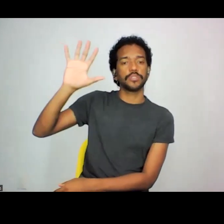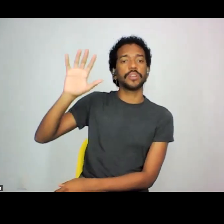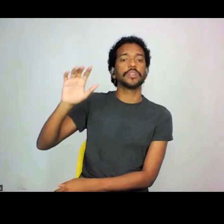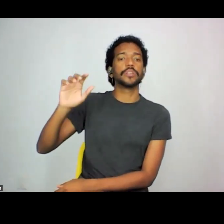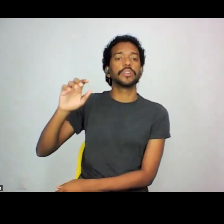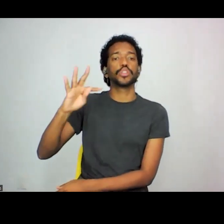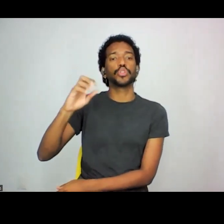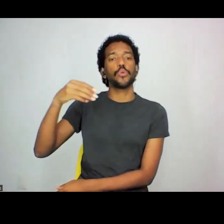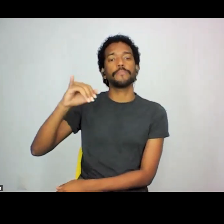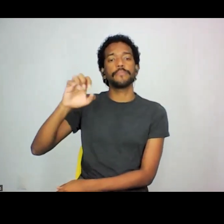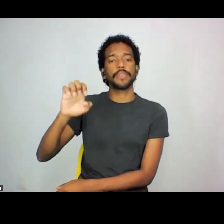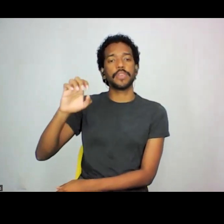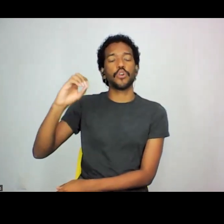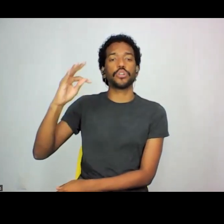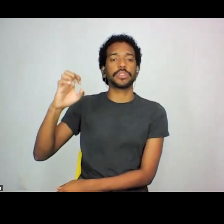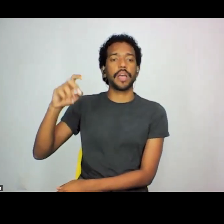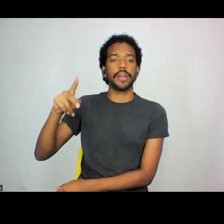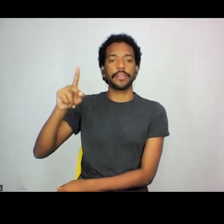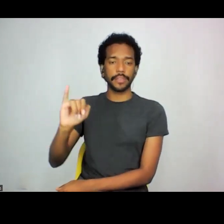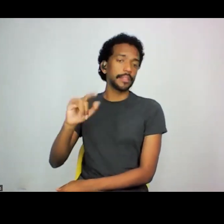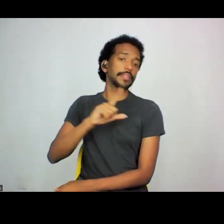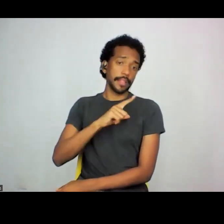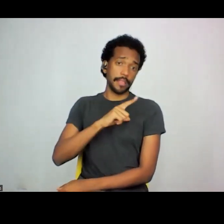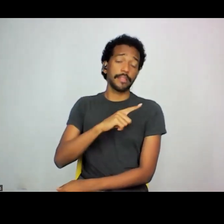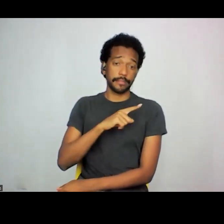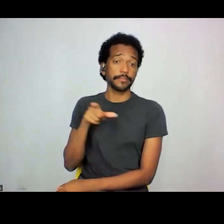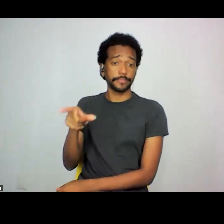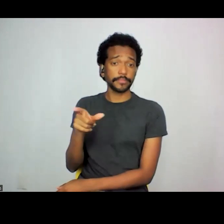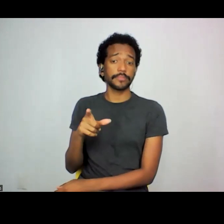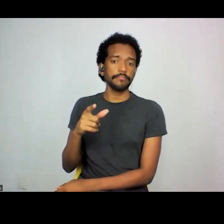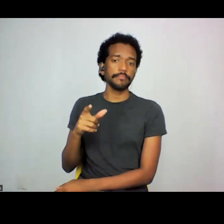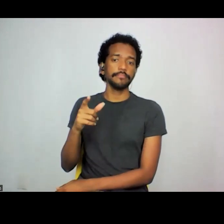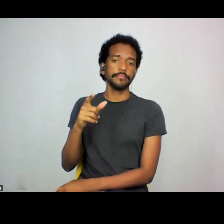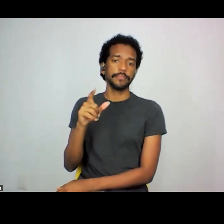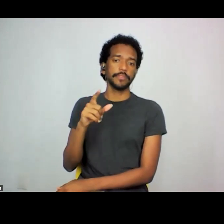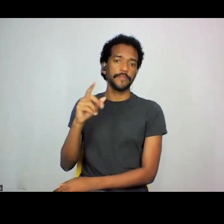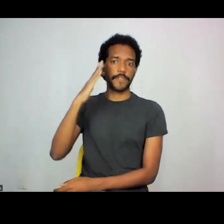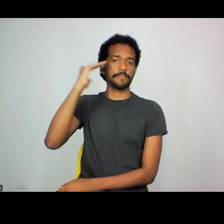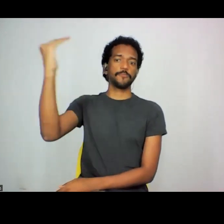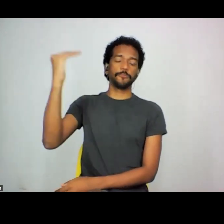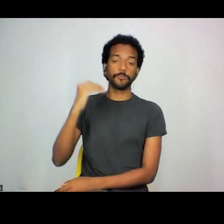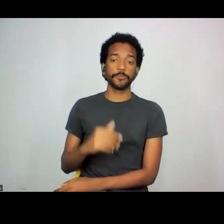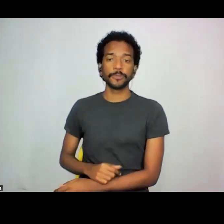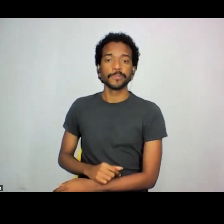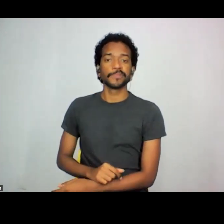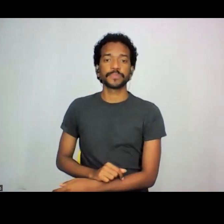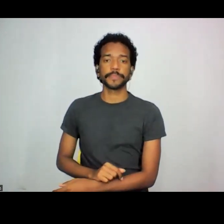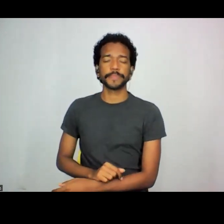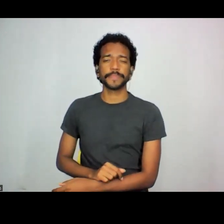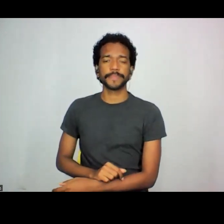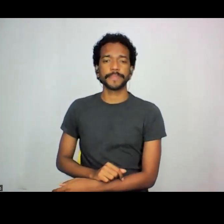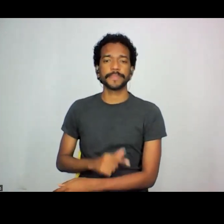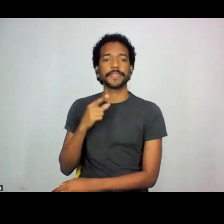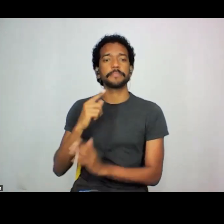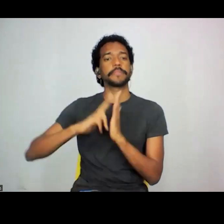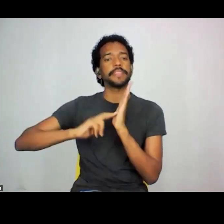Otake, Otake, por exemplo, é um dos principais nomes, e ele pintava, assim, né,